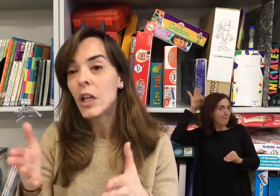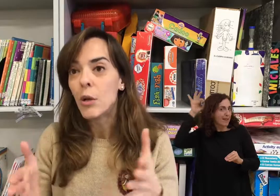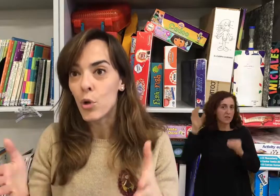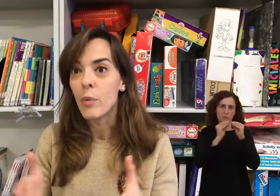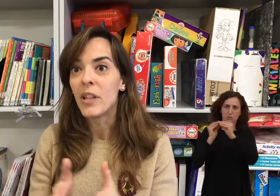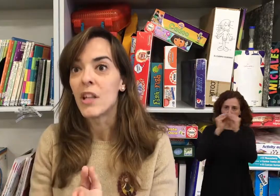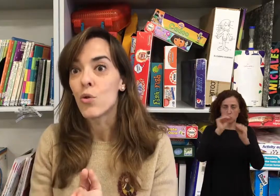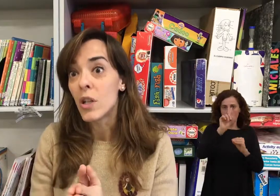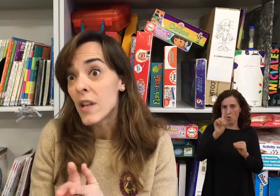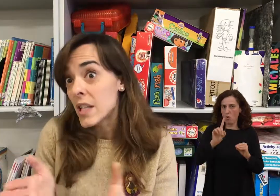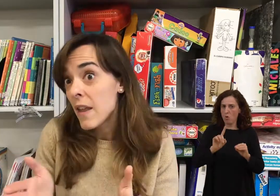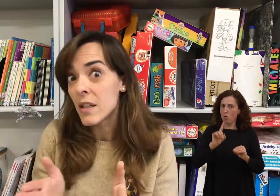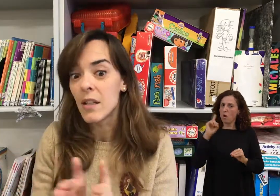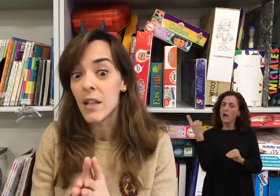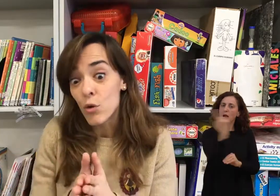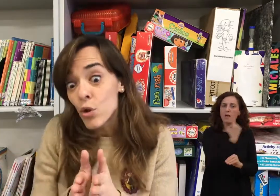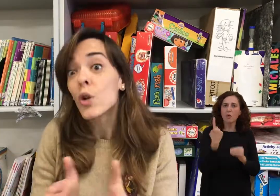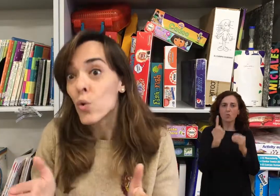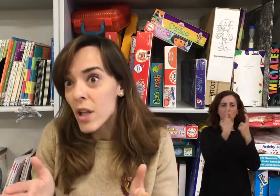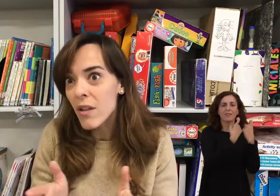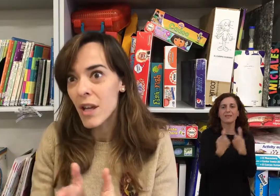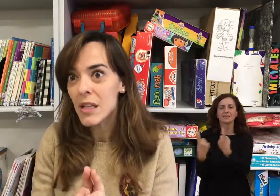pues depende de sus necesidades y de sus circunstancias,